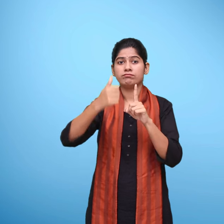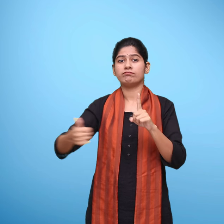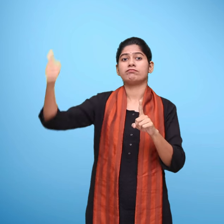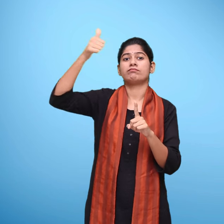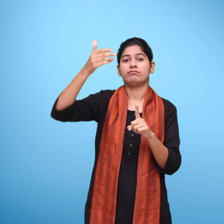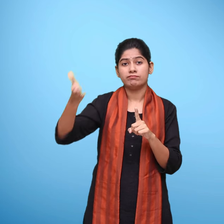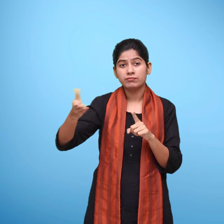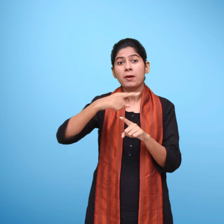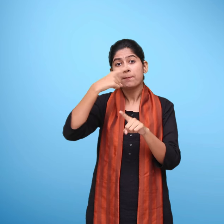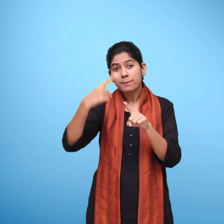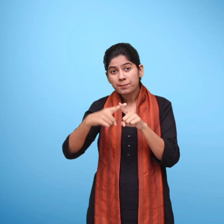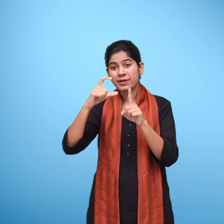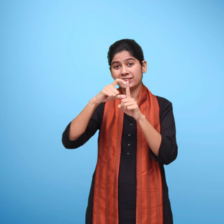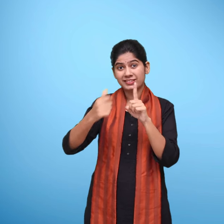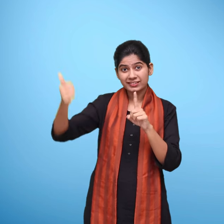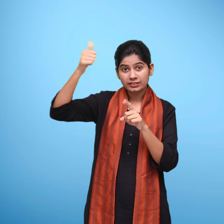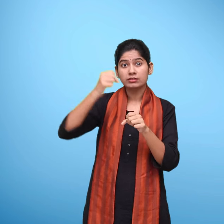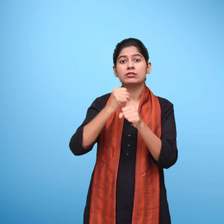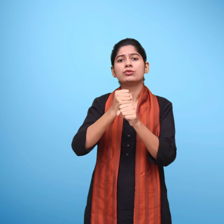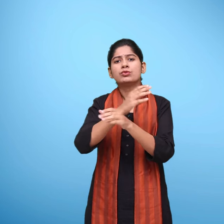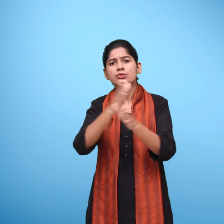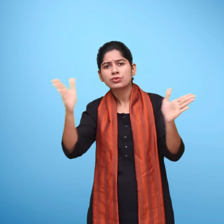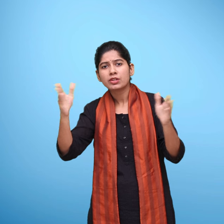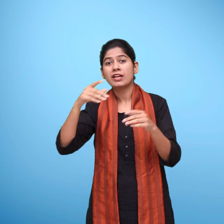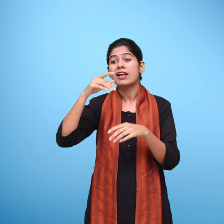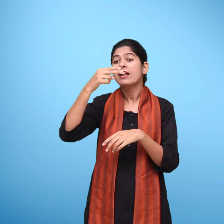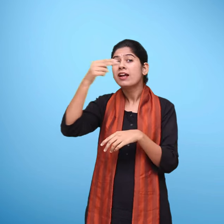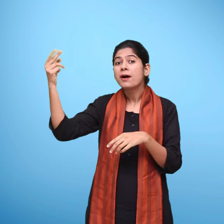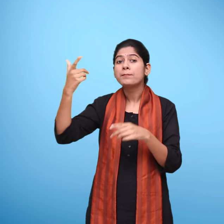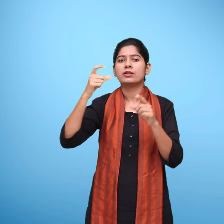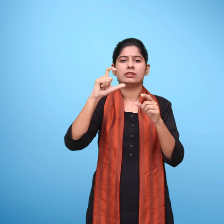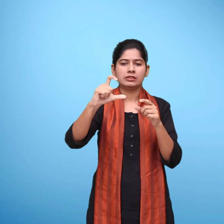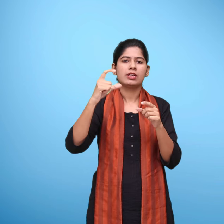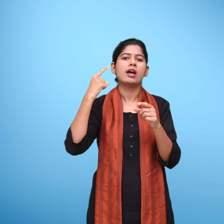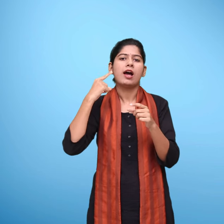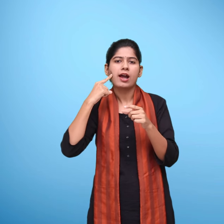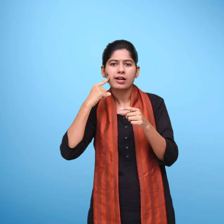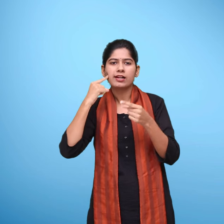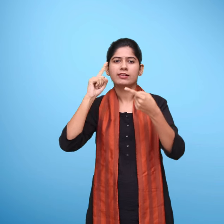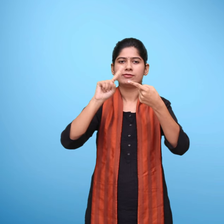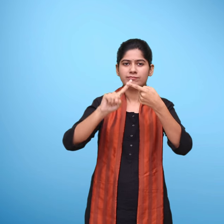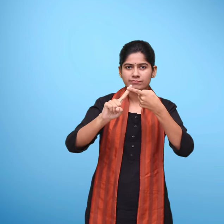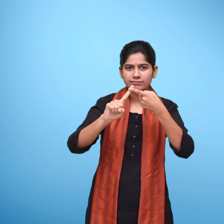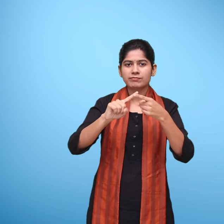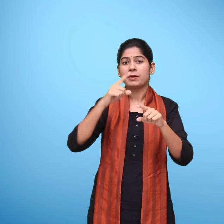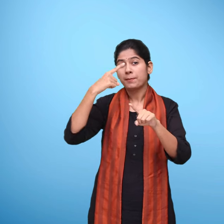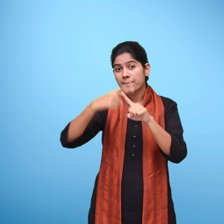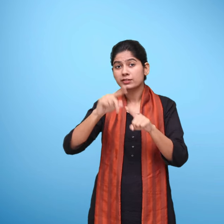संस्थापक निदेशक एवं पूर्व महा निदेशक सेंटर फॉर इन एक्सिलन्स और कुल्पती प्रभारी